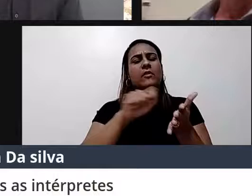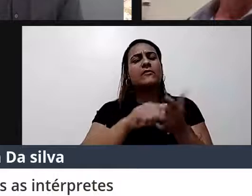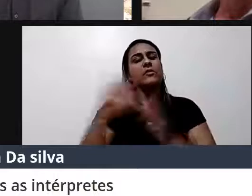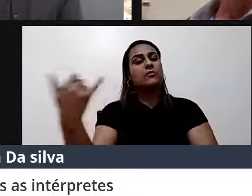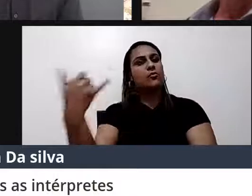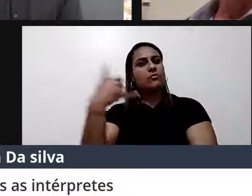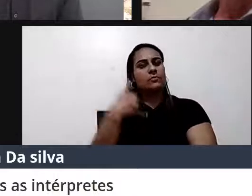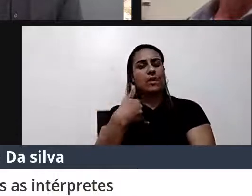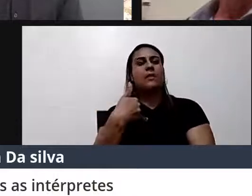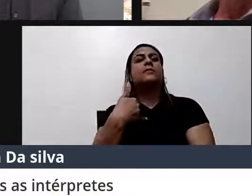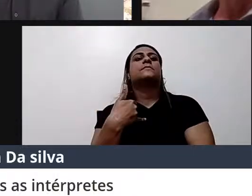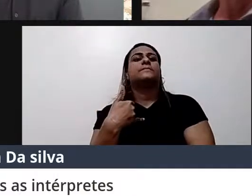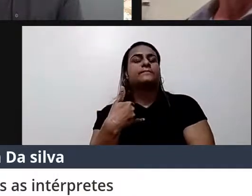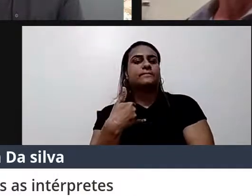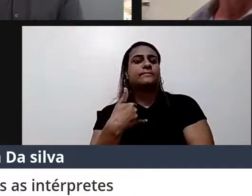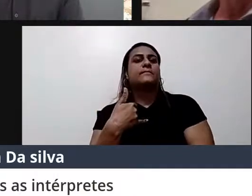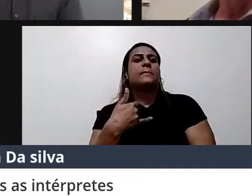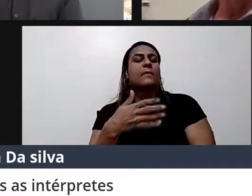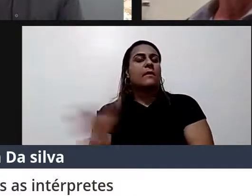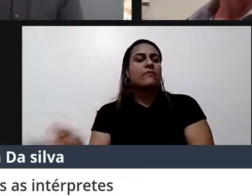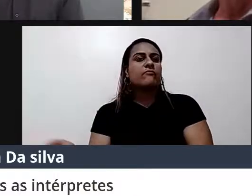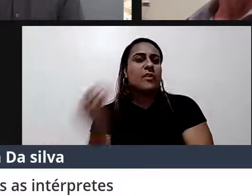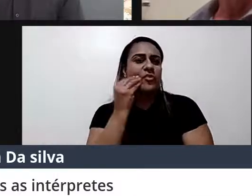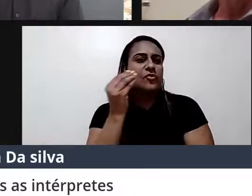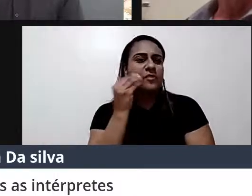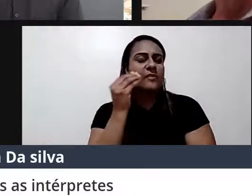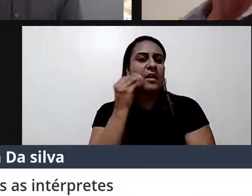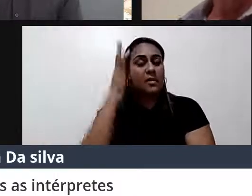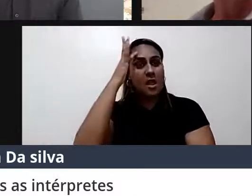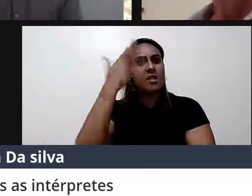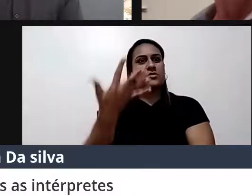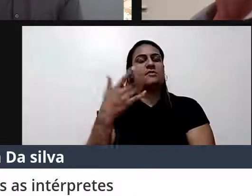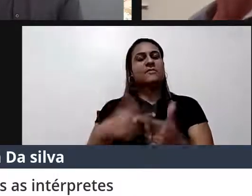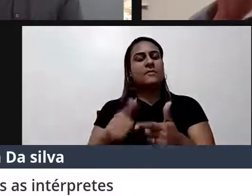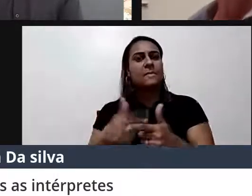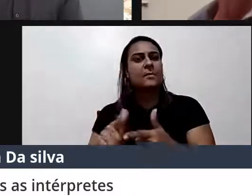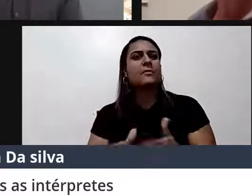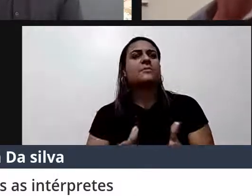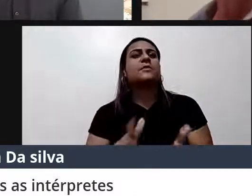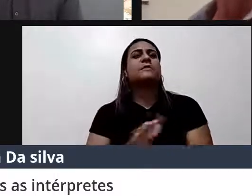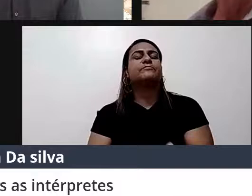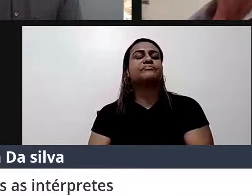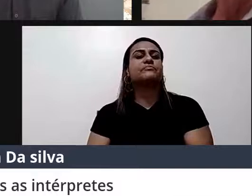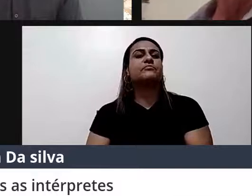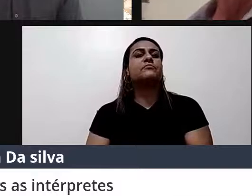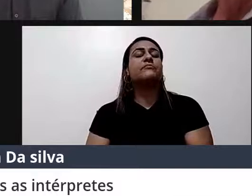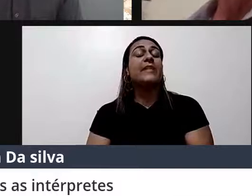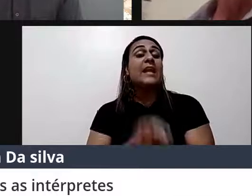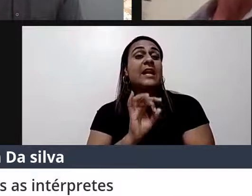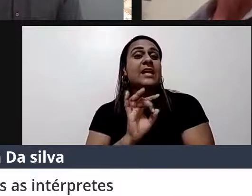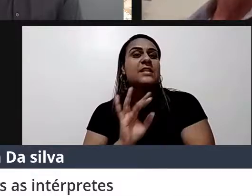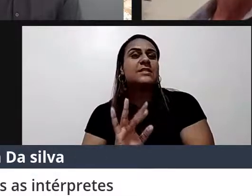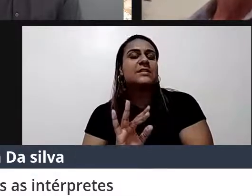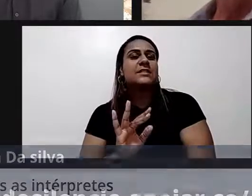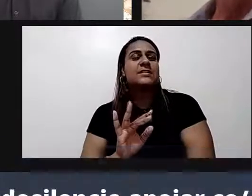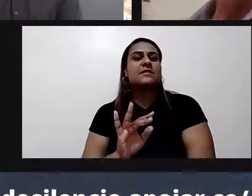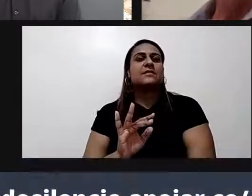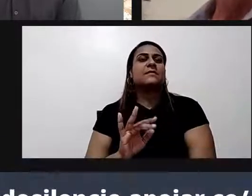solucionar poder convidar um professor alguém que você queira sugerir a gente tenta chamar para cá para a gente conversar entendeu?